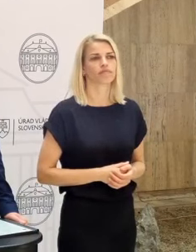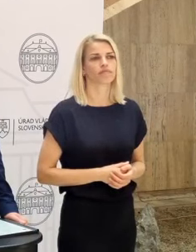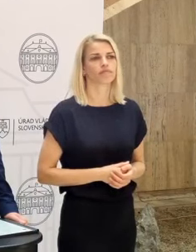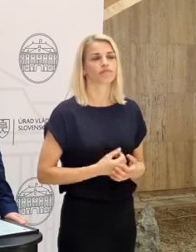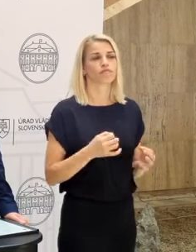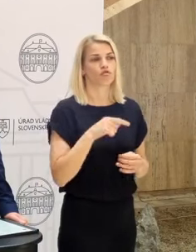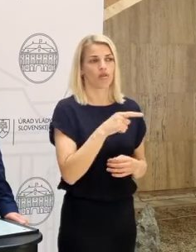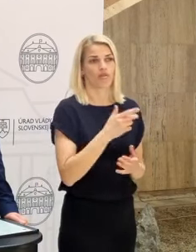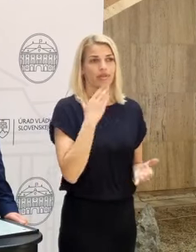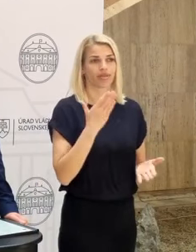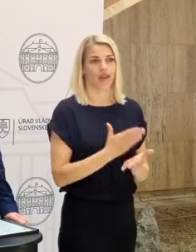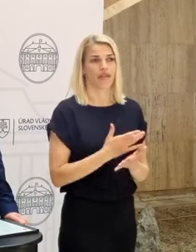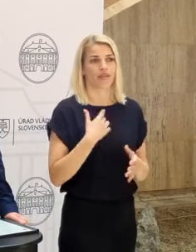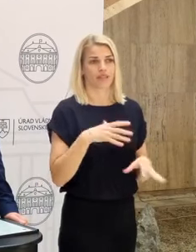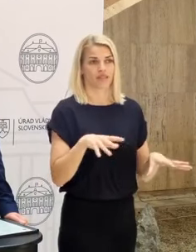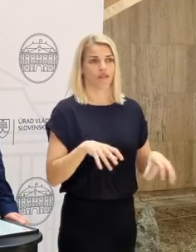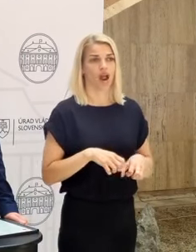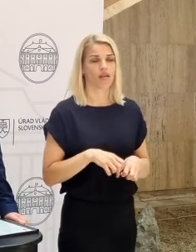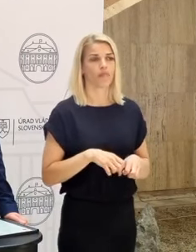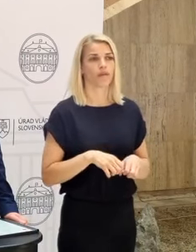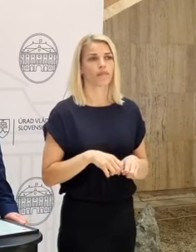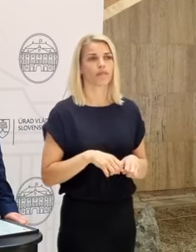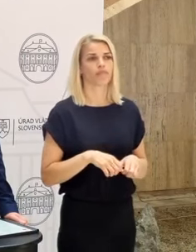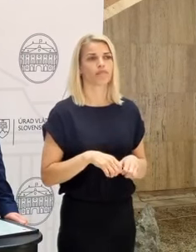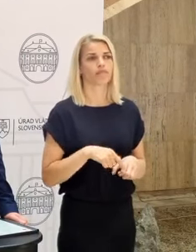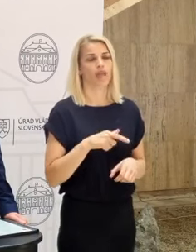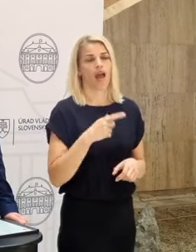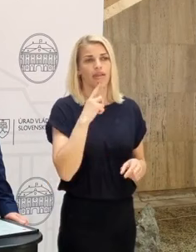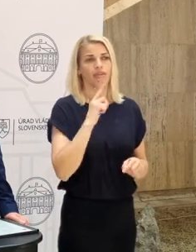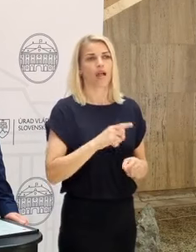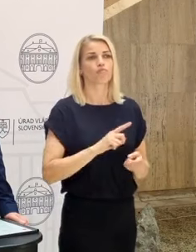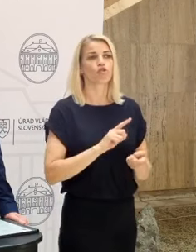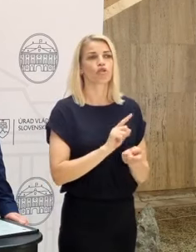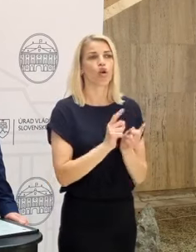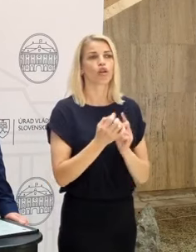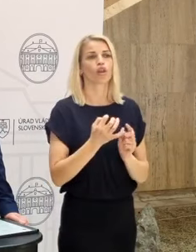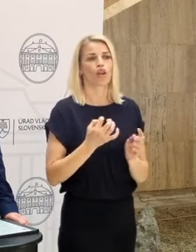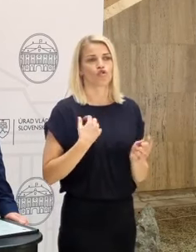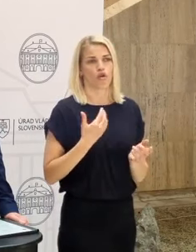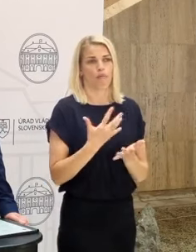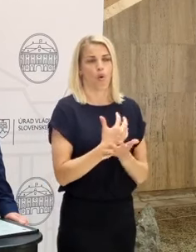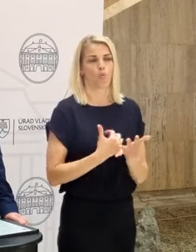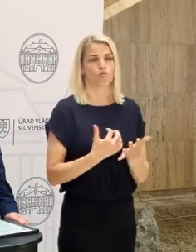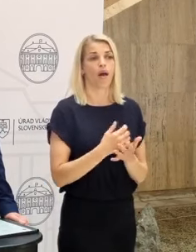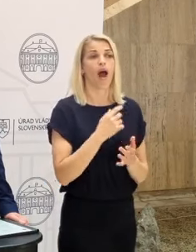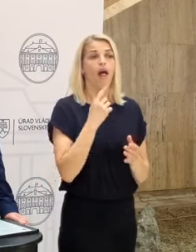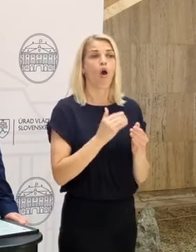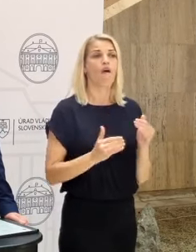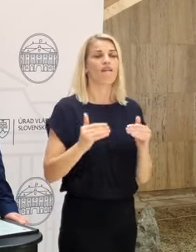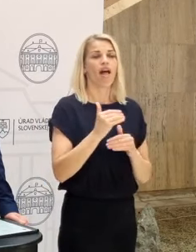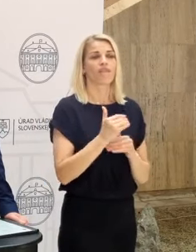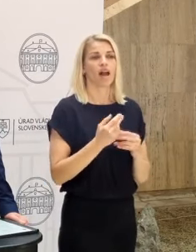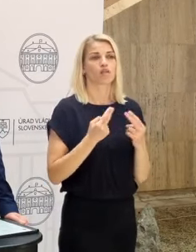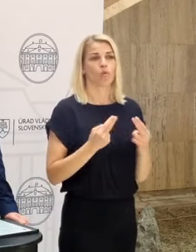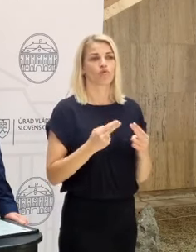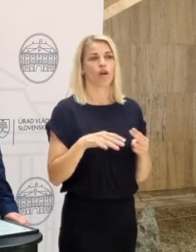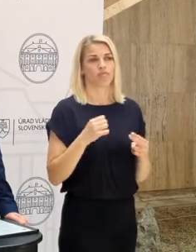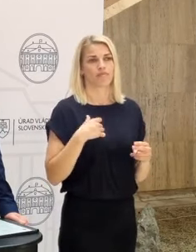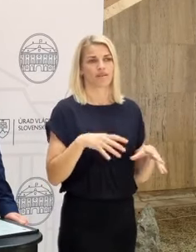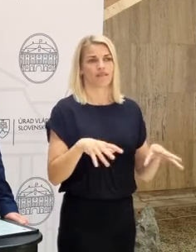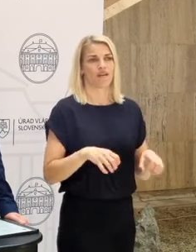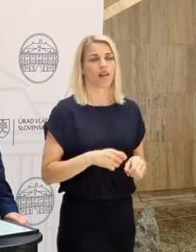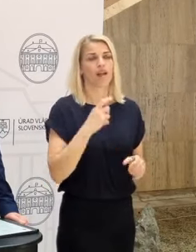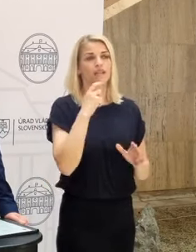jednak túto daň schválime, a aby sme sa najlepšie aj dohodli na tom, na čo ho použijeme. Ale o mnoho dôležitejšie, aby sme sa dohodli, aby sme ho schváli.